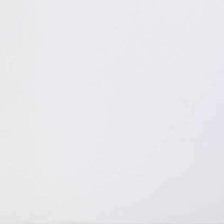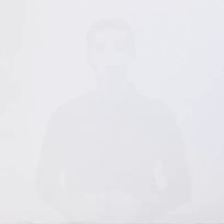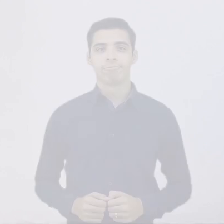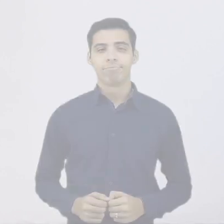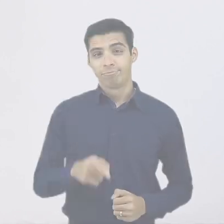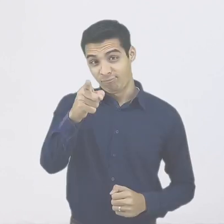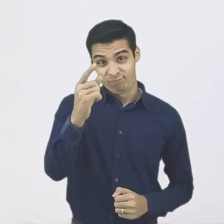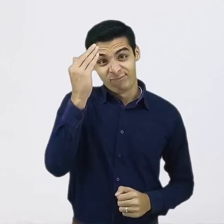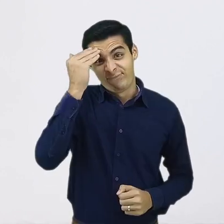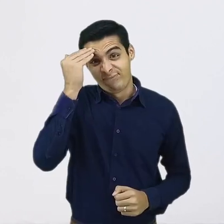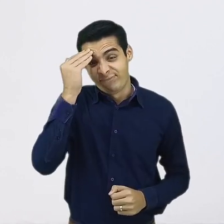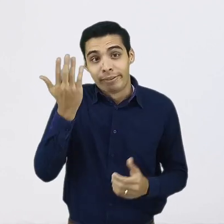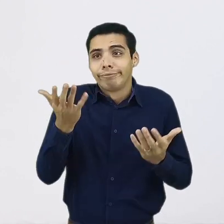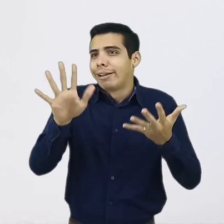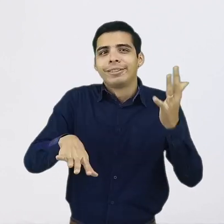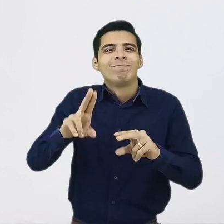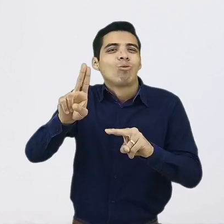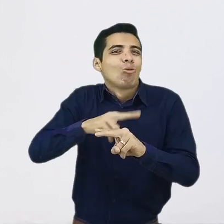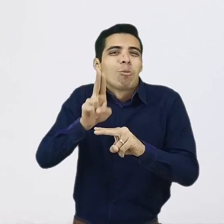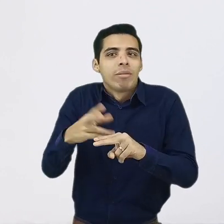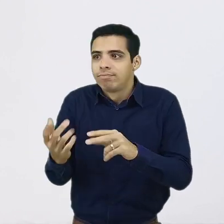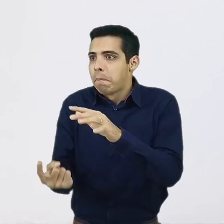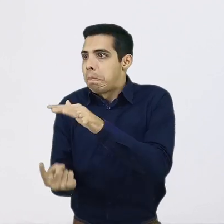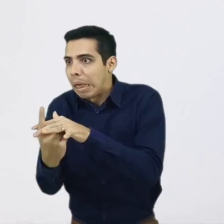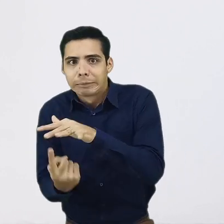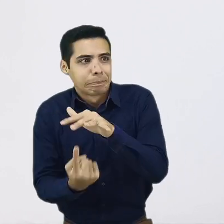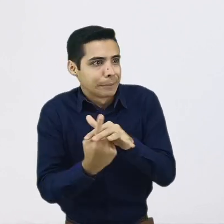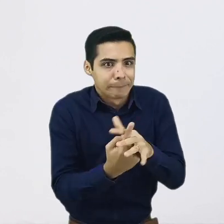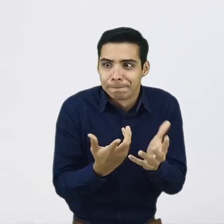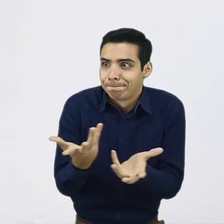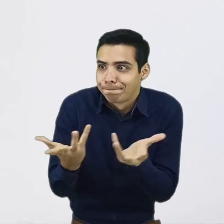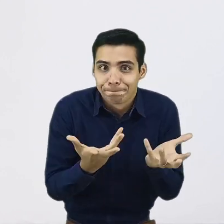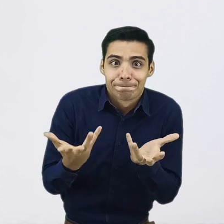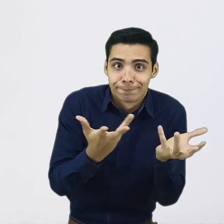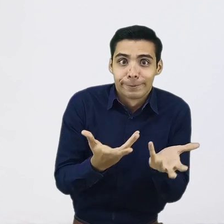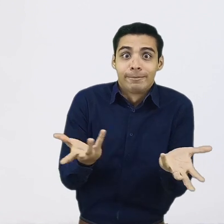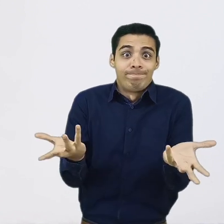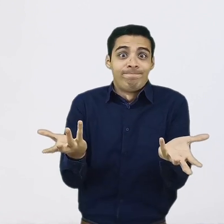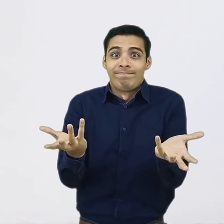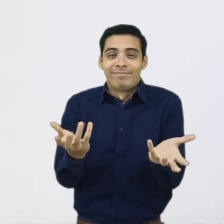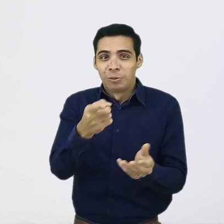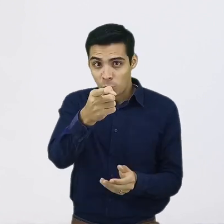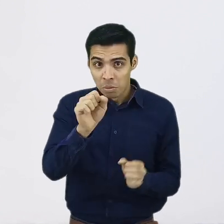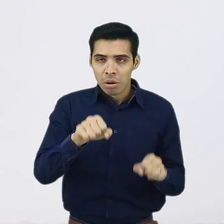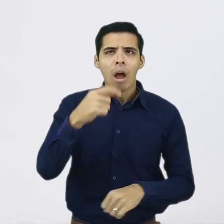Para nadie es un secreto que muchas veces suelen presentarse situaciones que se salen de nuestro control. No se puede planear cuándo será un